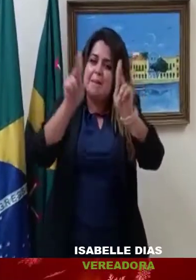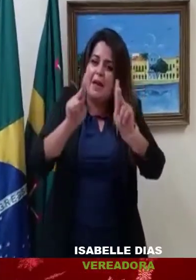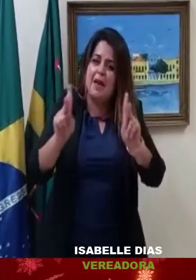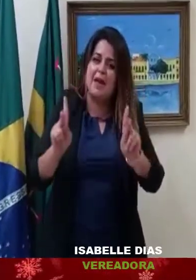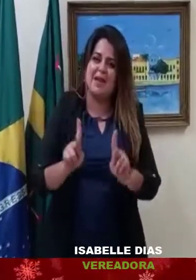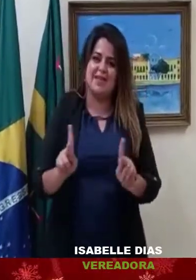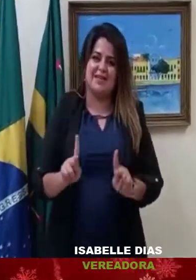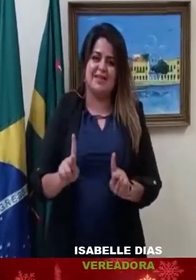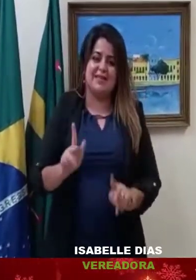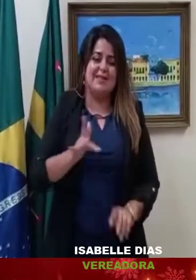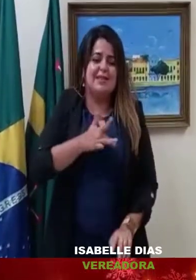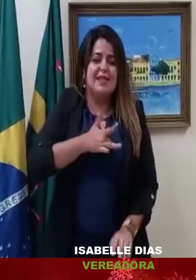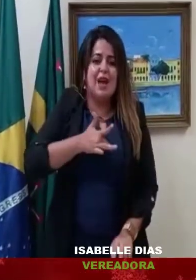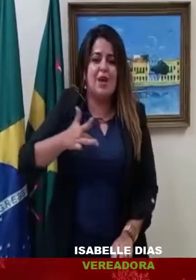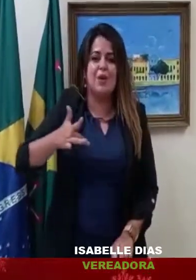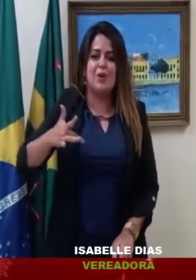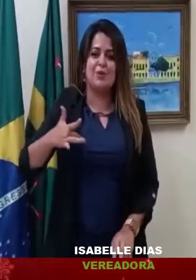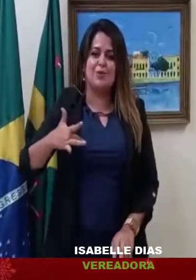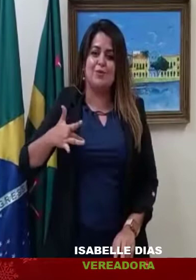paz, saúde e amor.